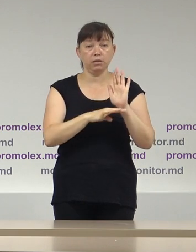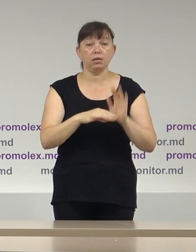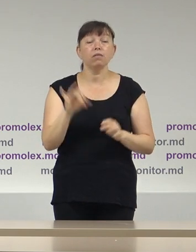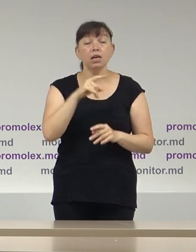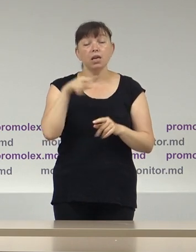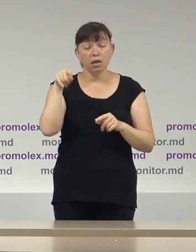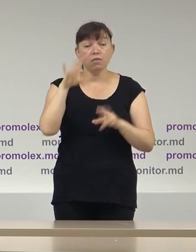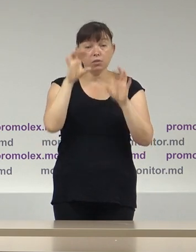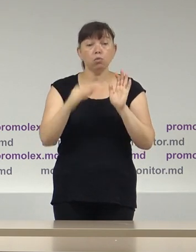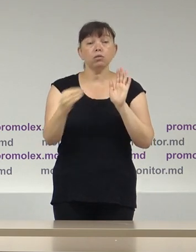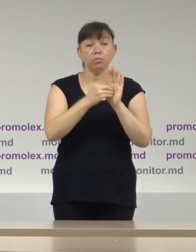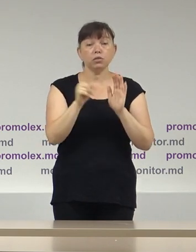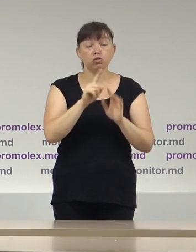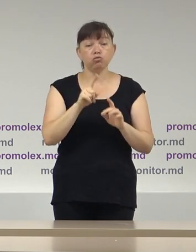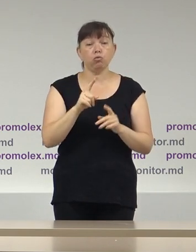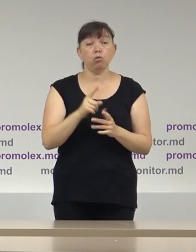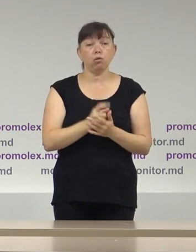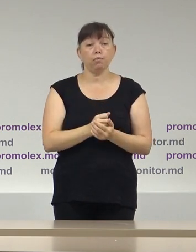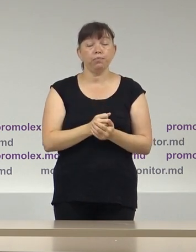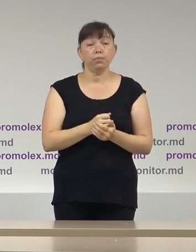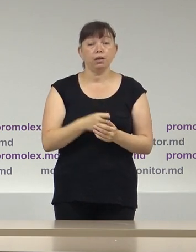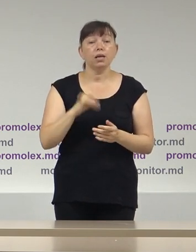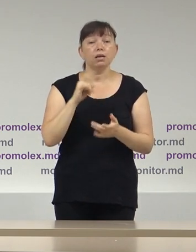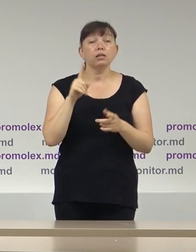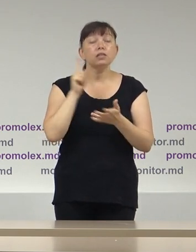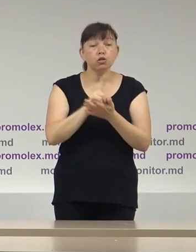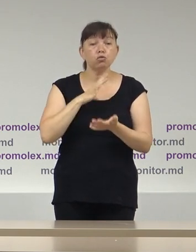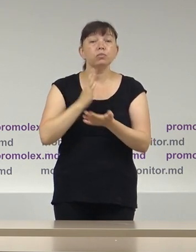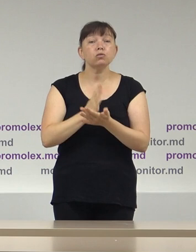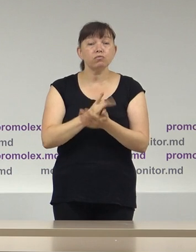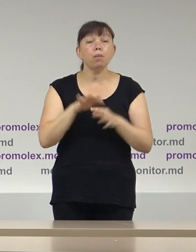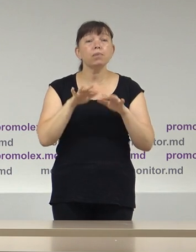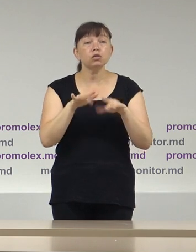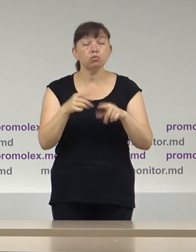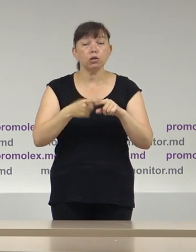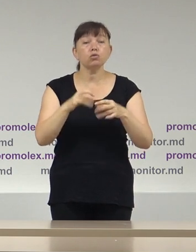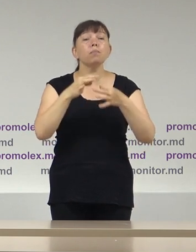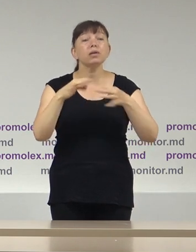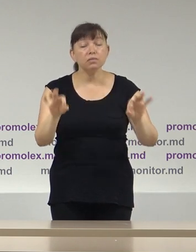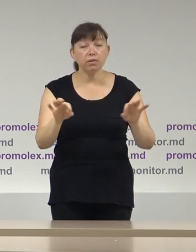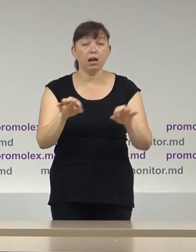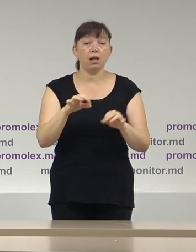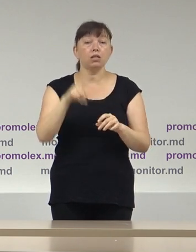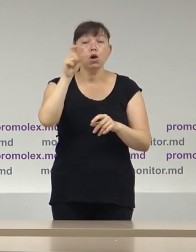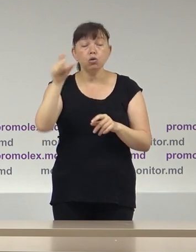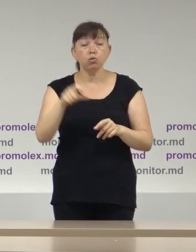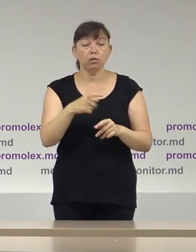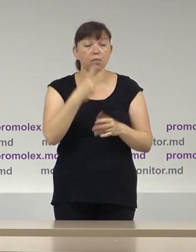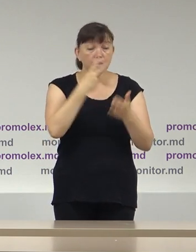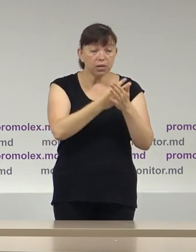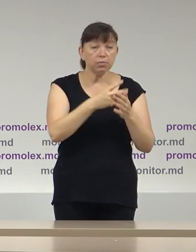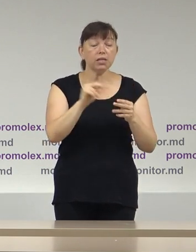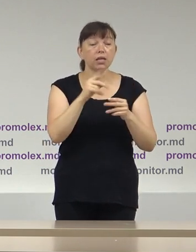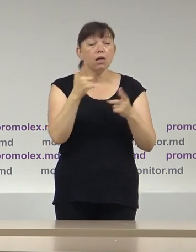publicarea listelor electorale și existența unei proceduri care ar permite aligătorilor să corecteze în scriile